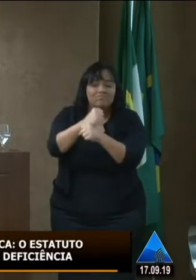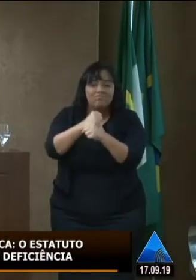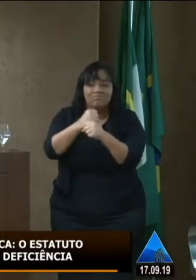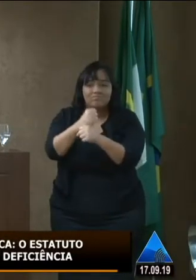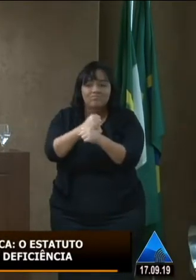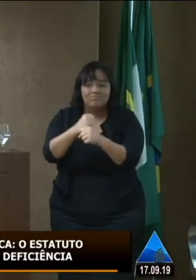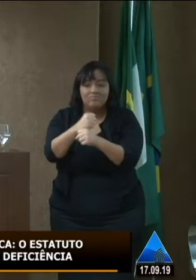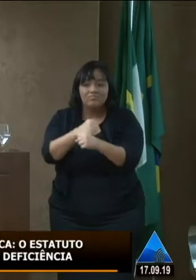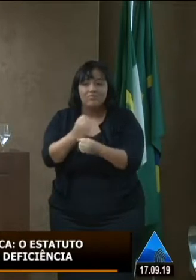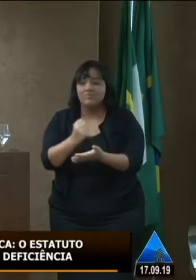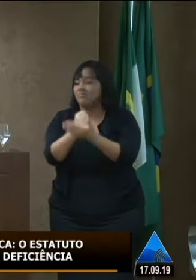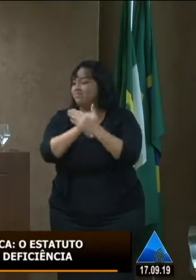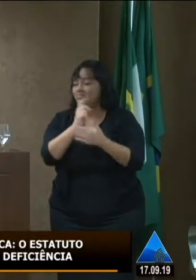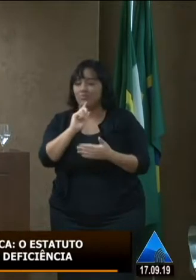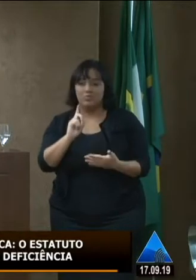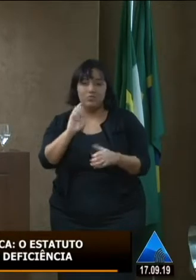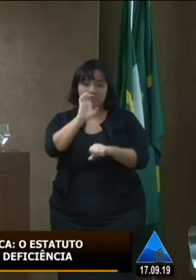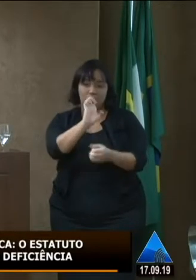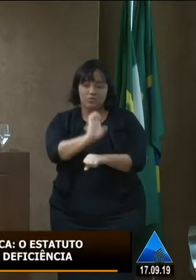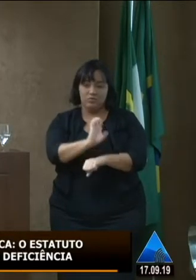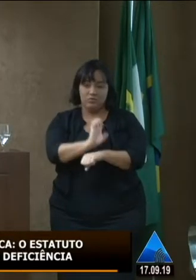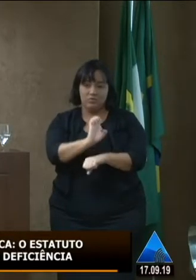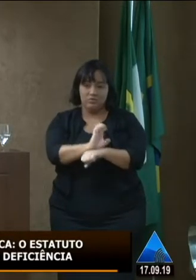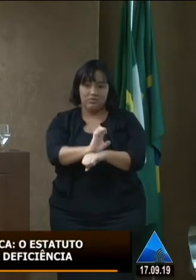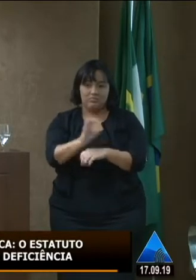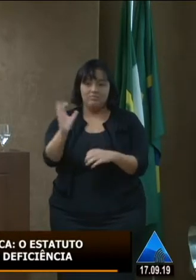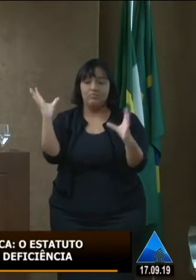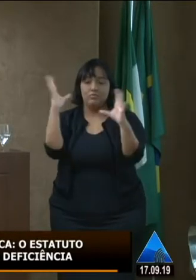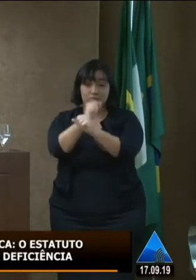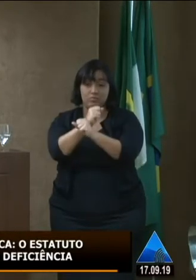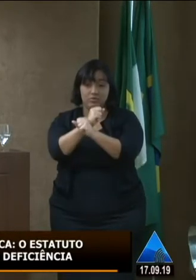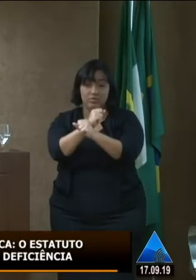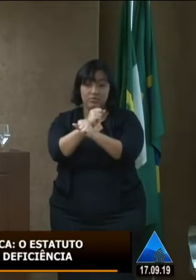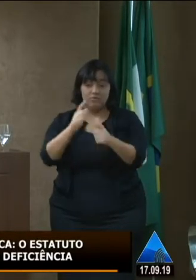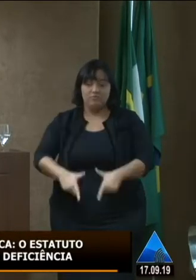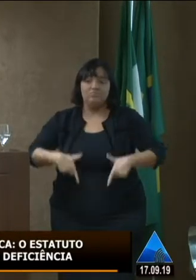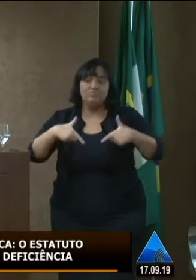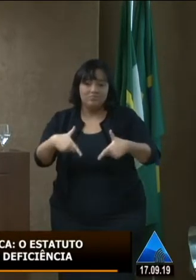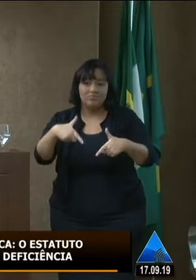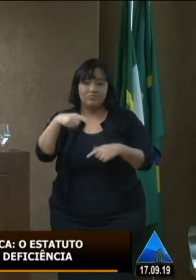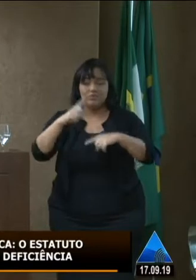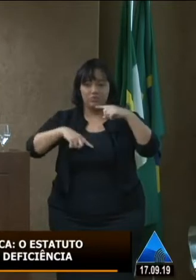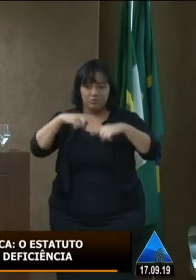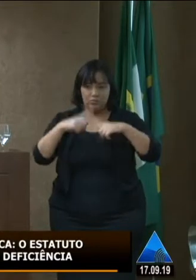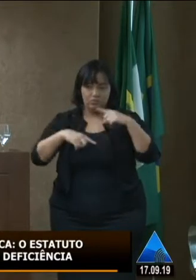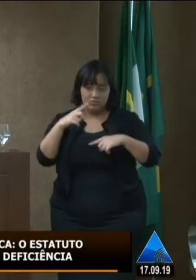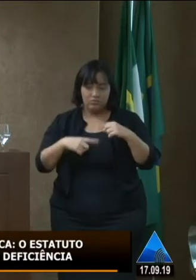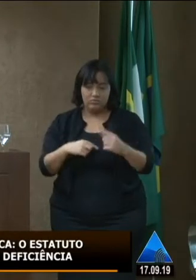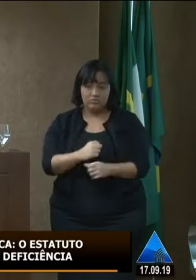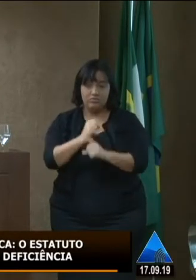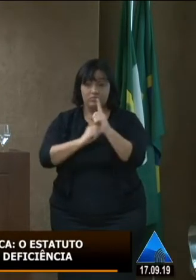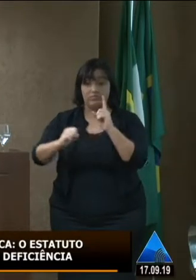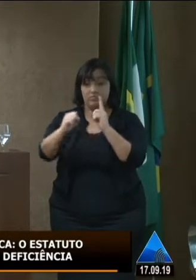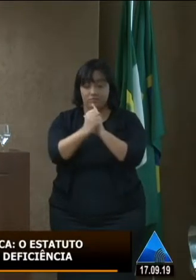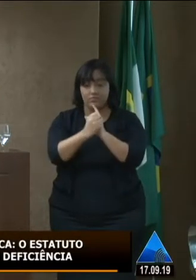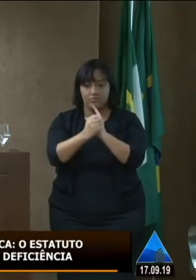do Estado na formulação e na execução das políticas que os senhores são de